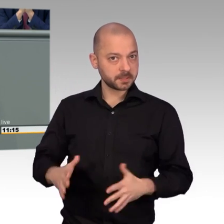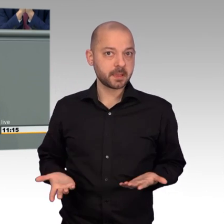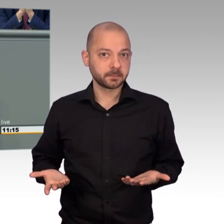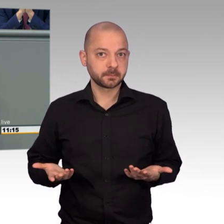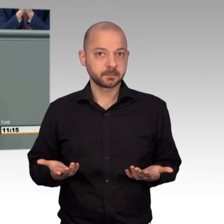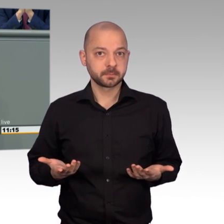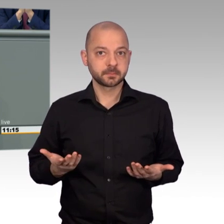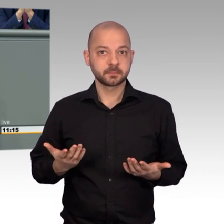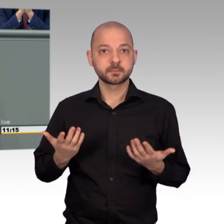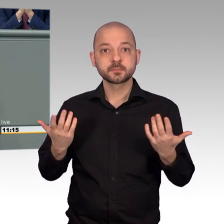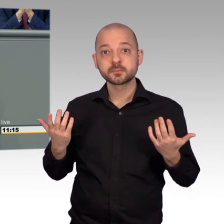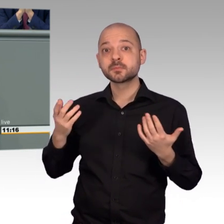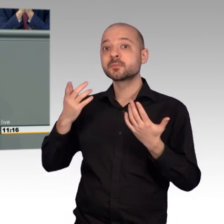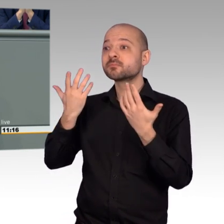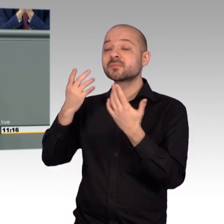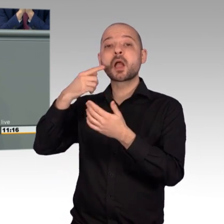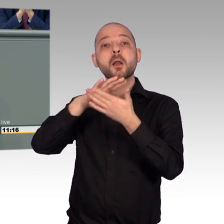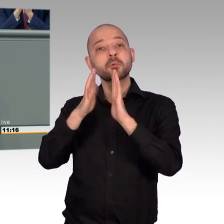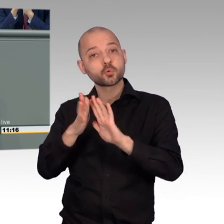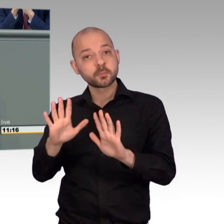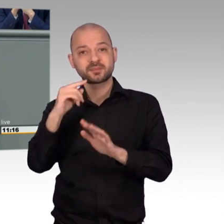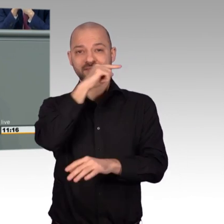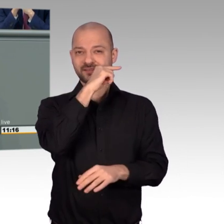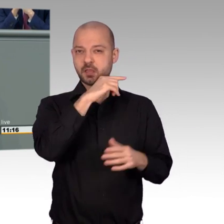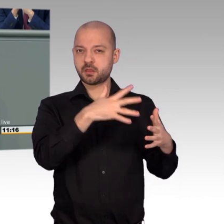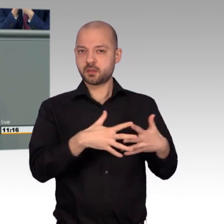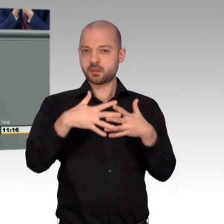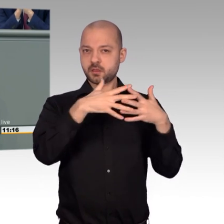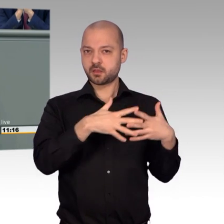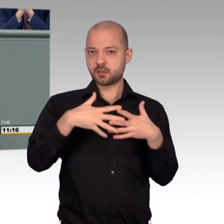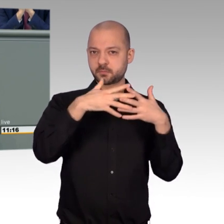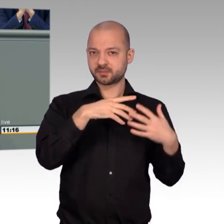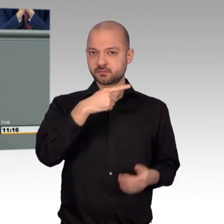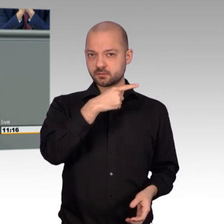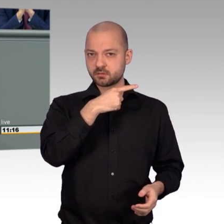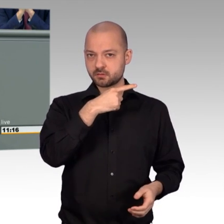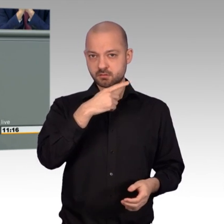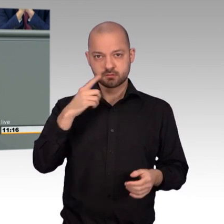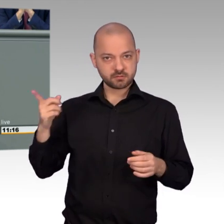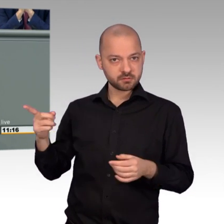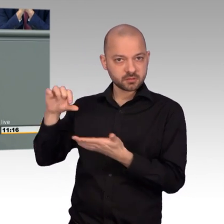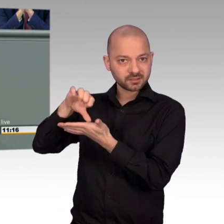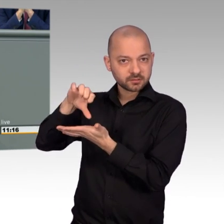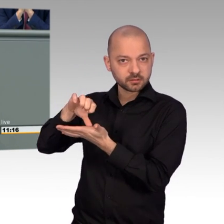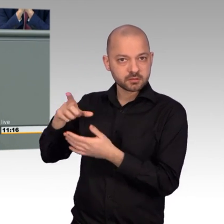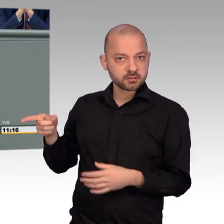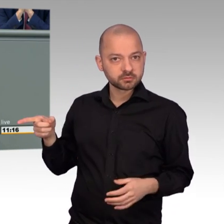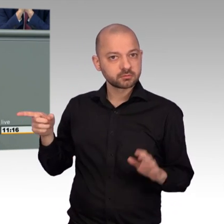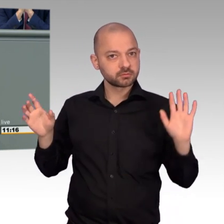vollem Selbstbewusstsein sagen, kein bilaterales Abkommen, nur der Amerikaner mit den Iranern, sondern da hat die deutsche